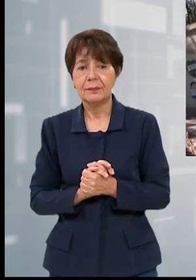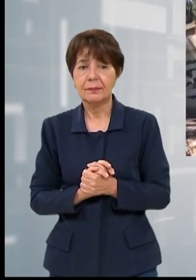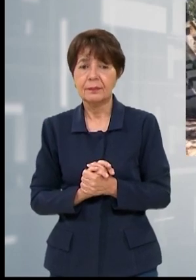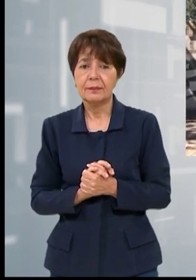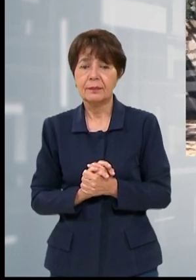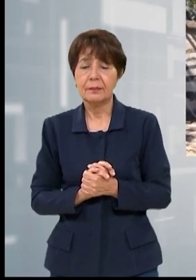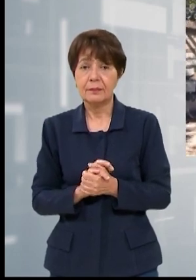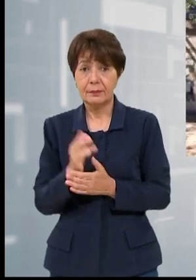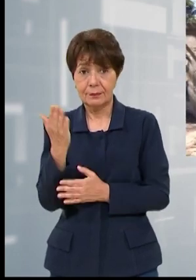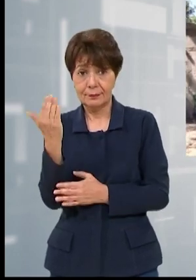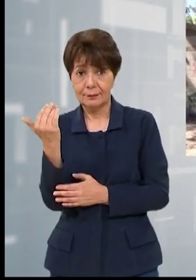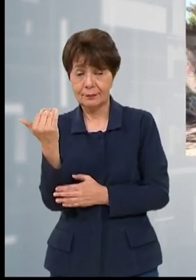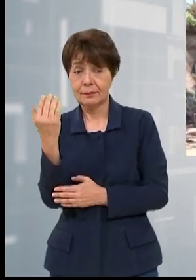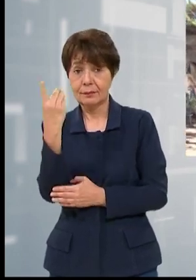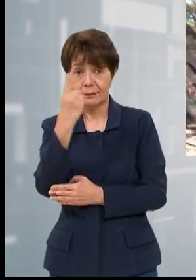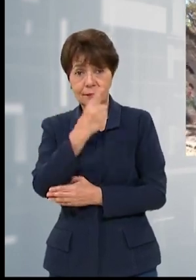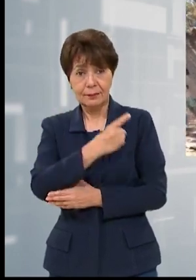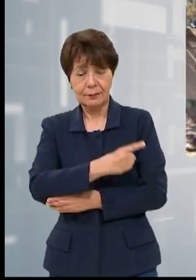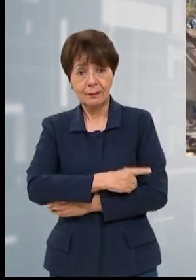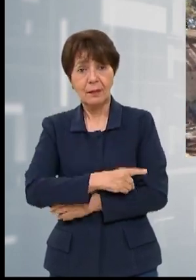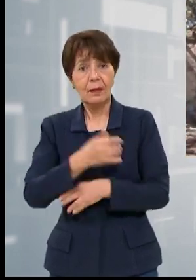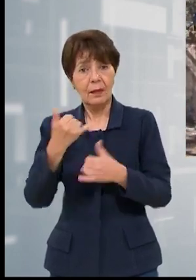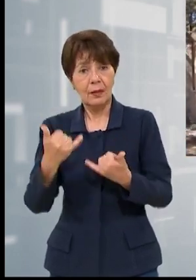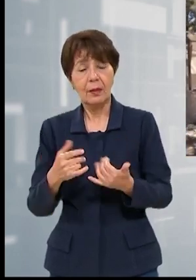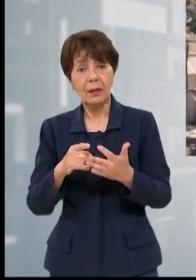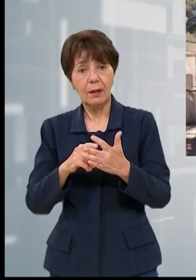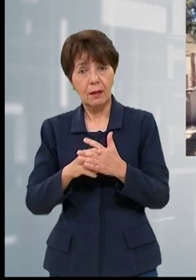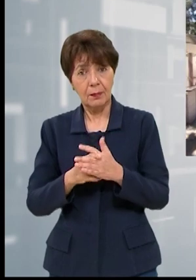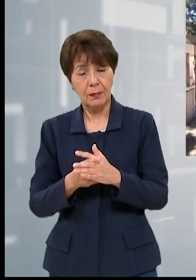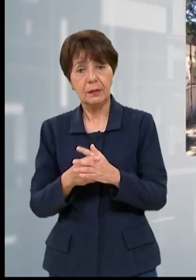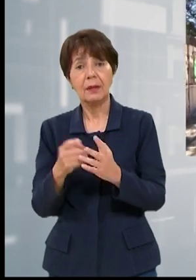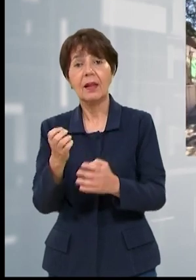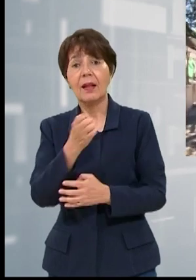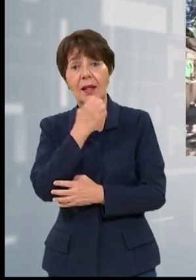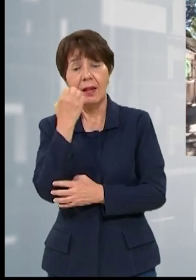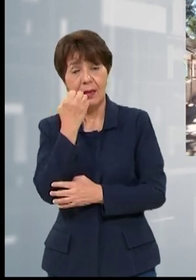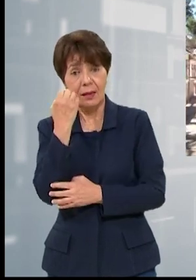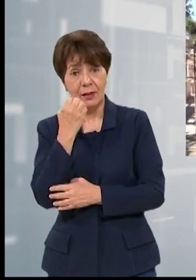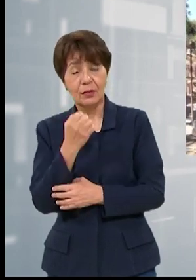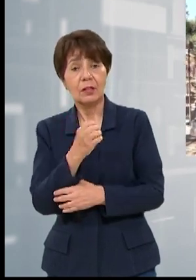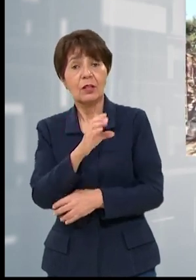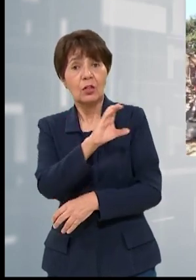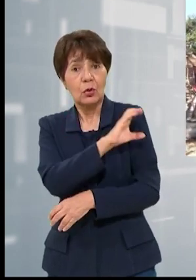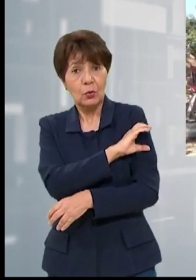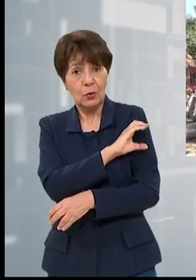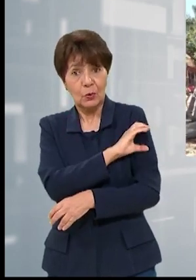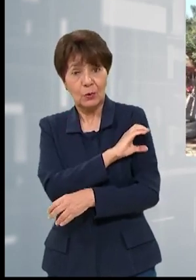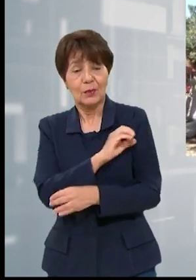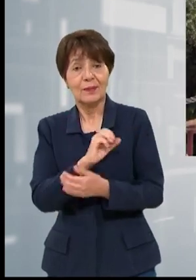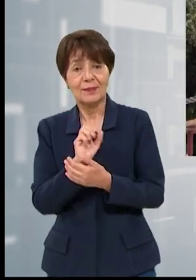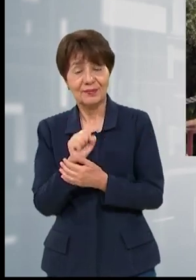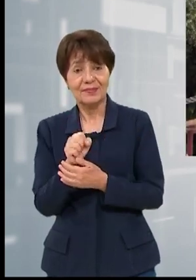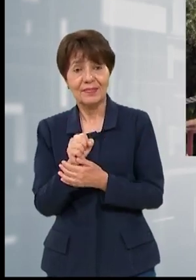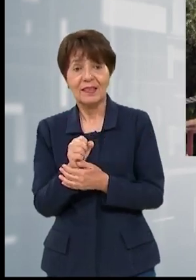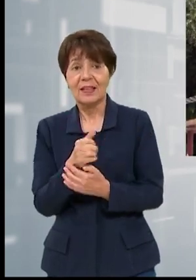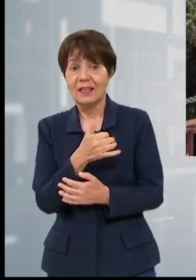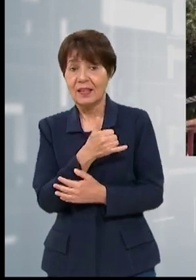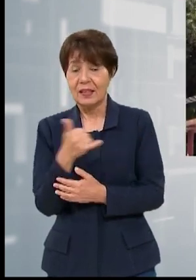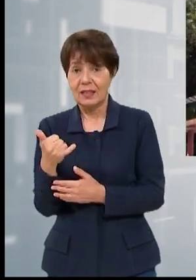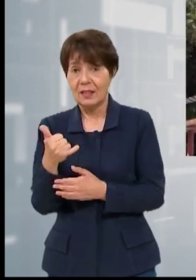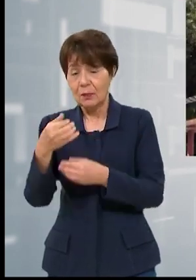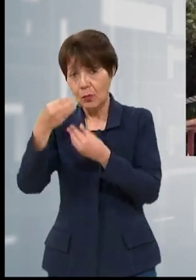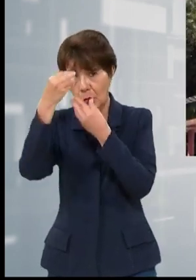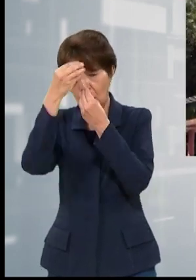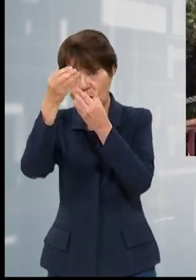En 15 días estaría dando inicio el año lectivo 2023 en todos los niveles educativos, tal y como lo